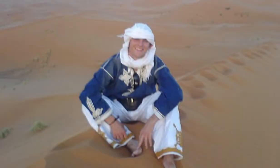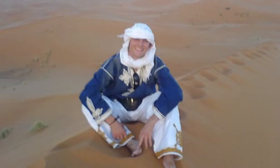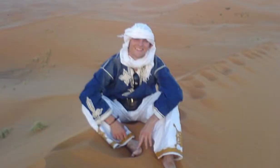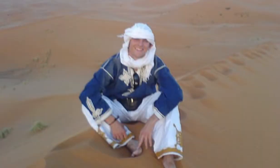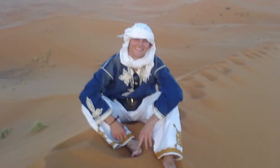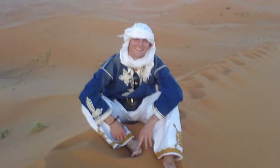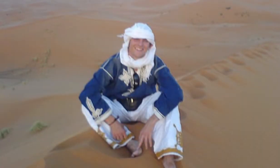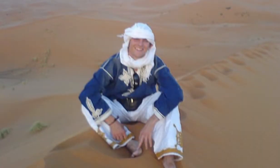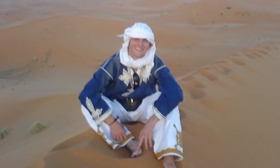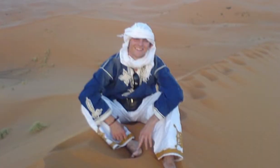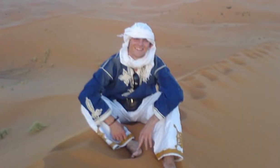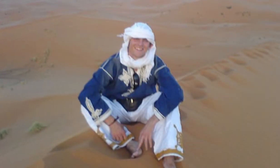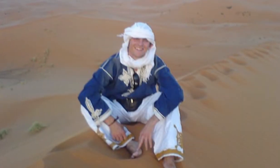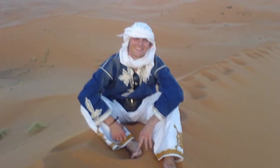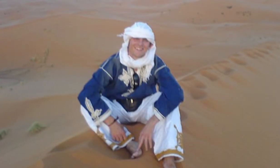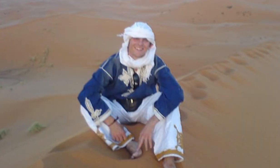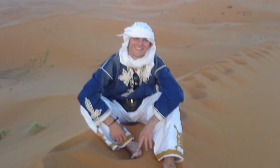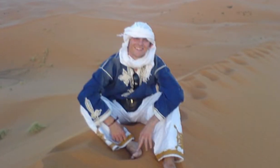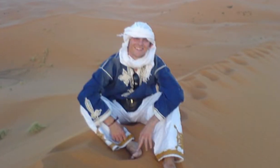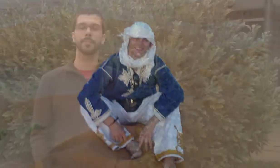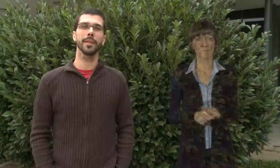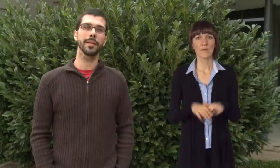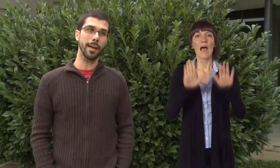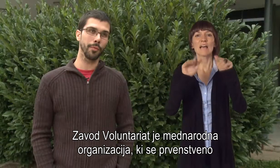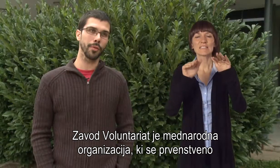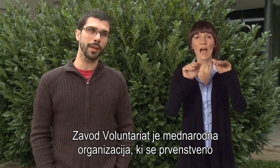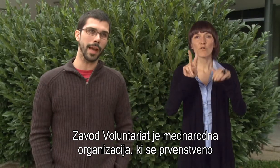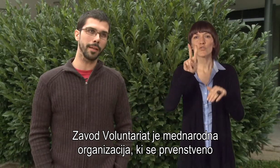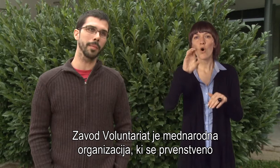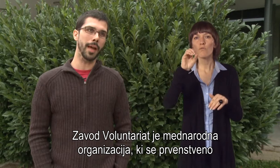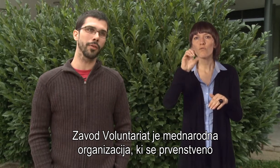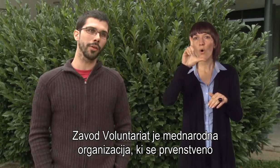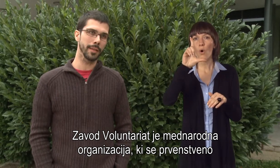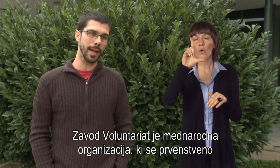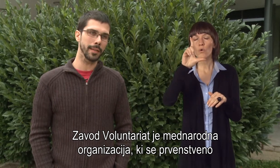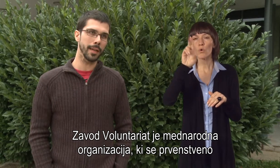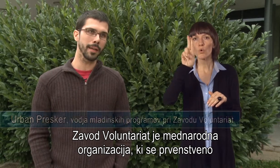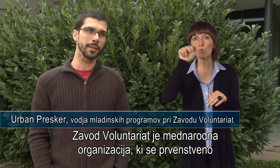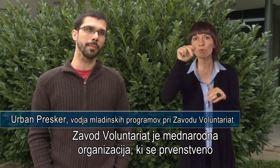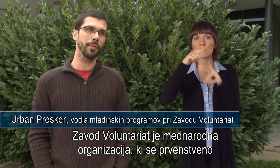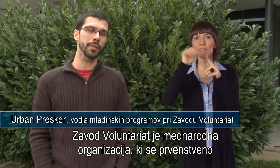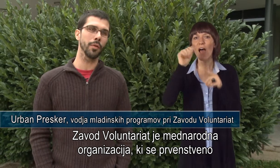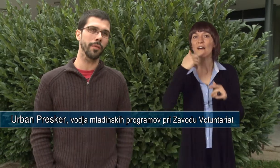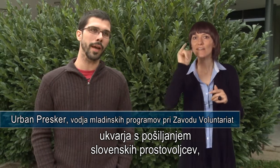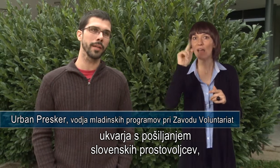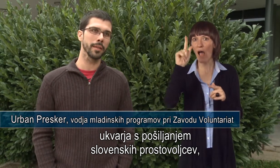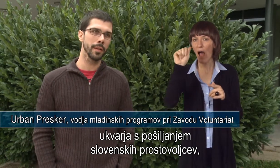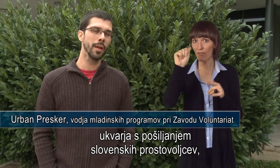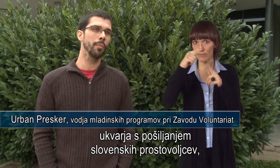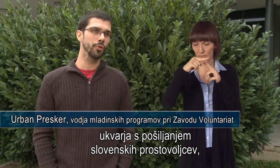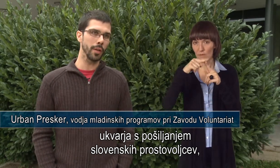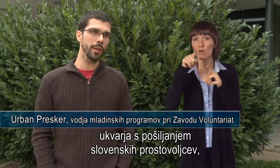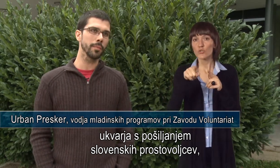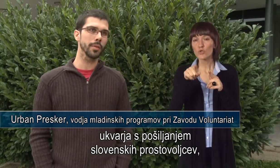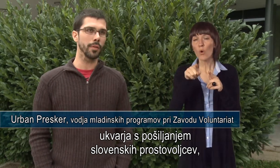Zdaj, vdeležil tečaja arapskega jezika. Zavod Volontarjat je mednarodna organizacija, ki se prvenstveno okvarja z